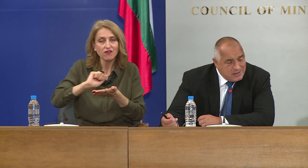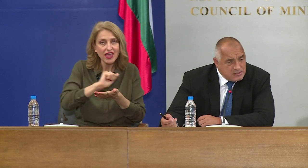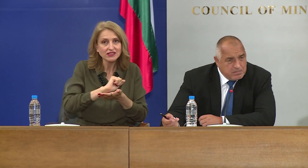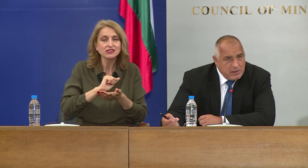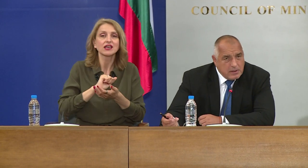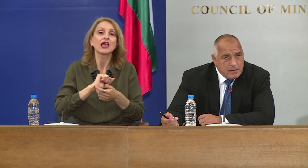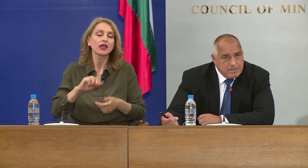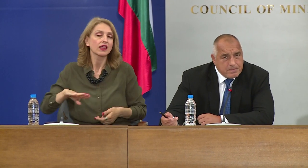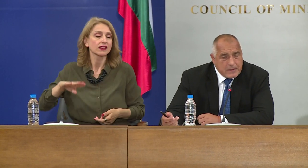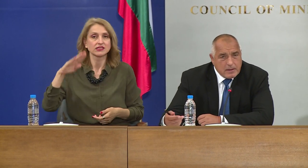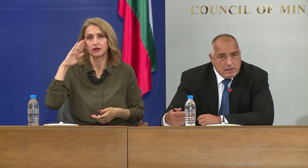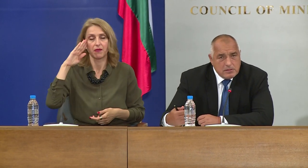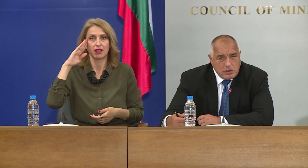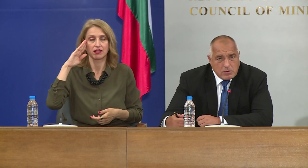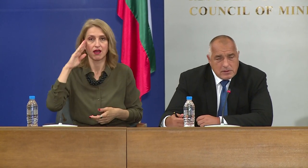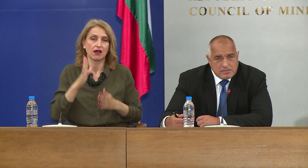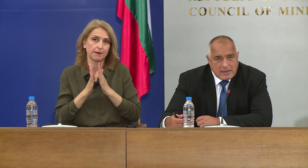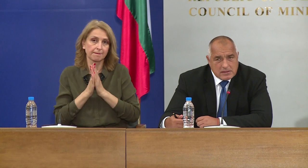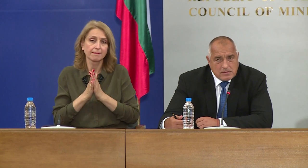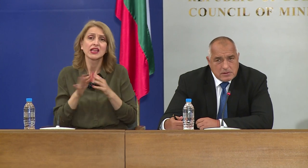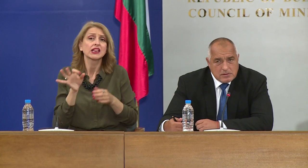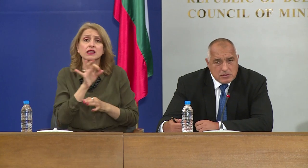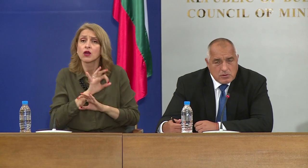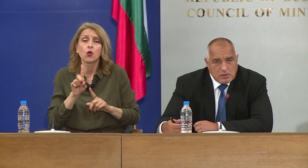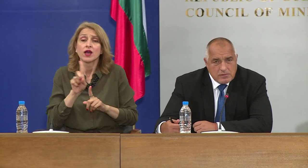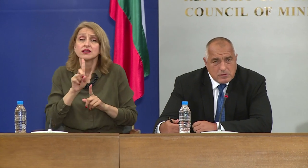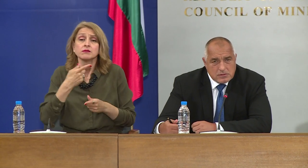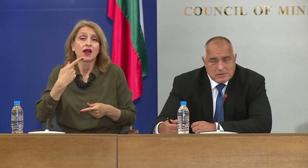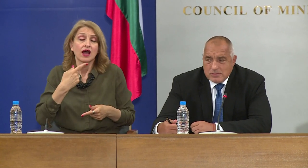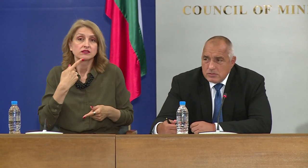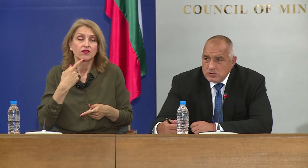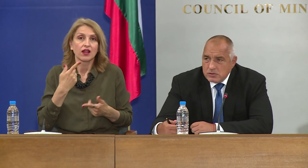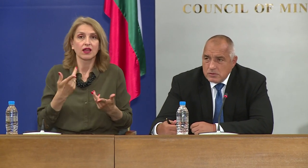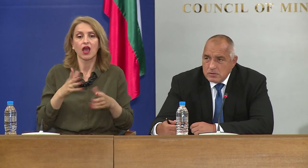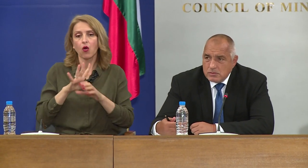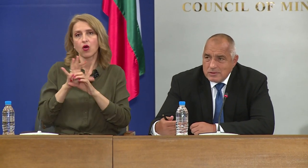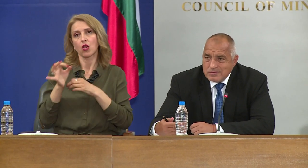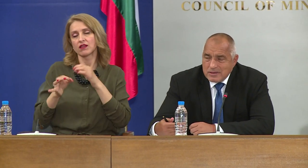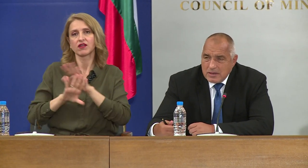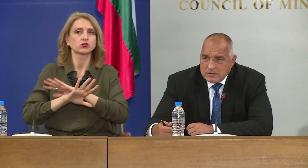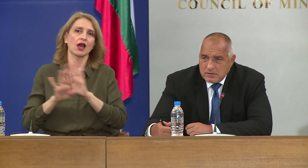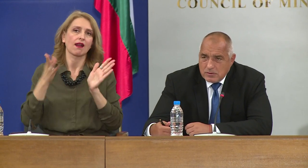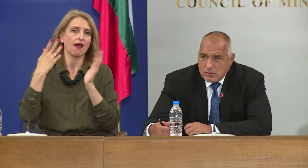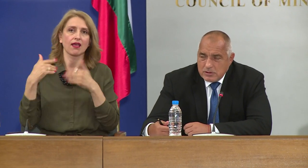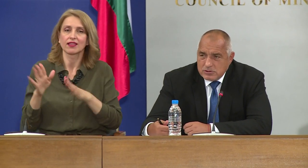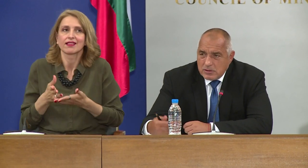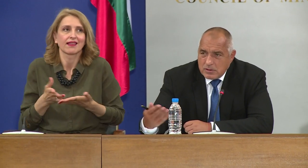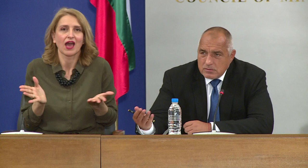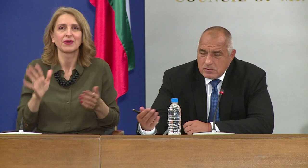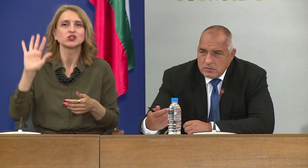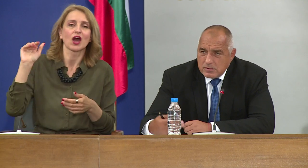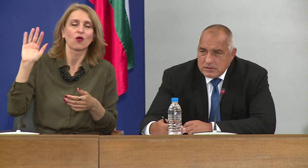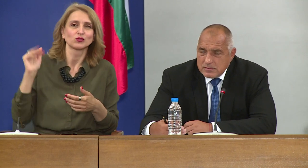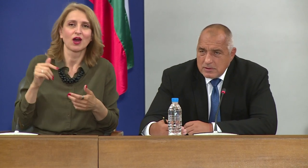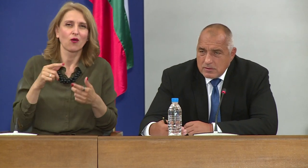И дисциплина. Никога не сме казвали, че коронавируса си е отишъл. Никога не сме казвали короначал,